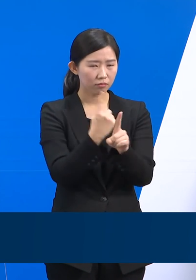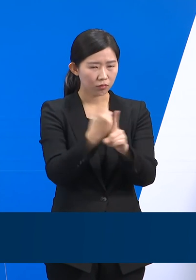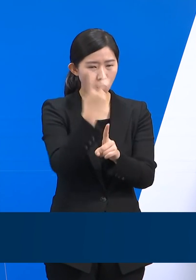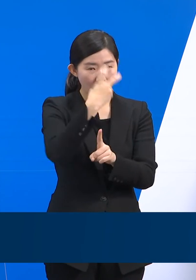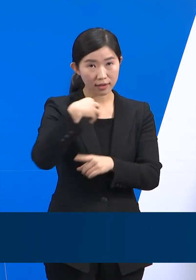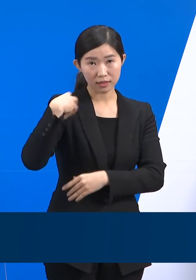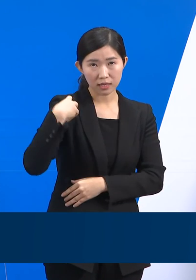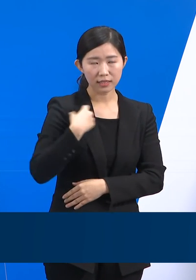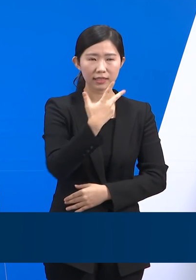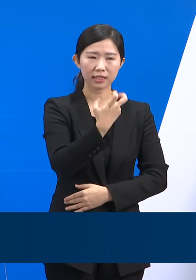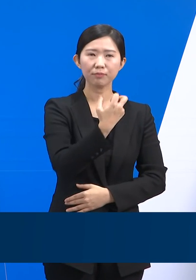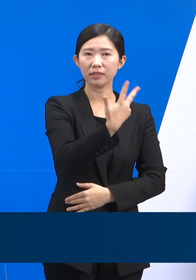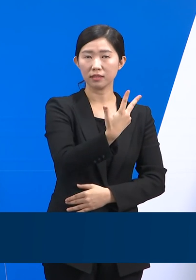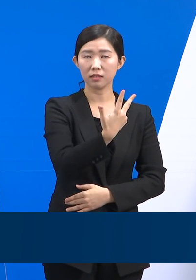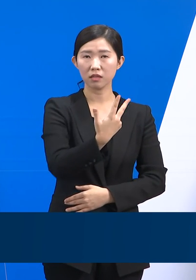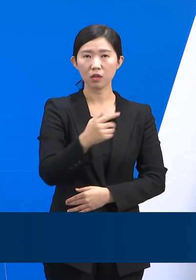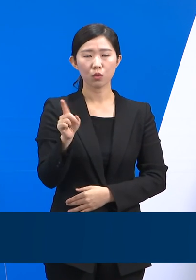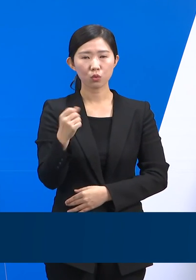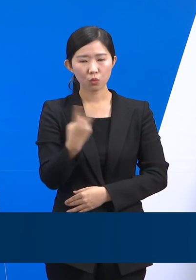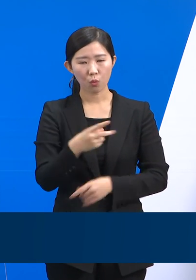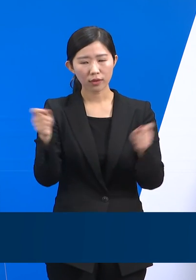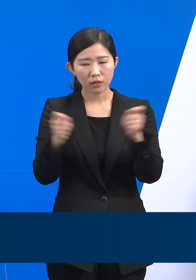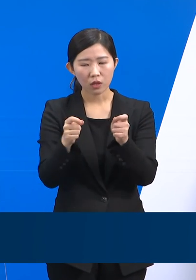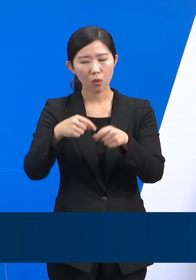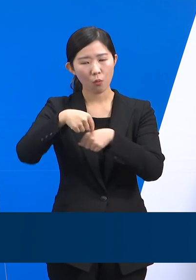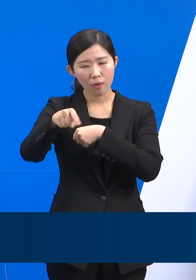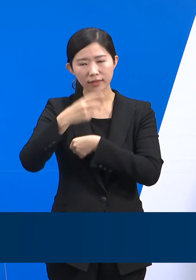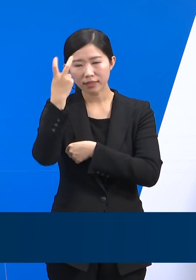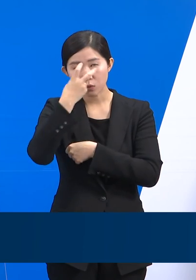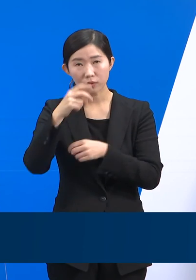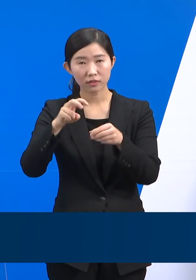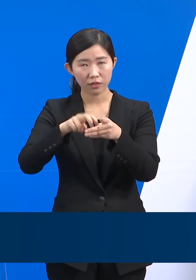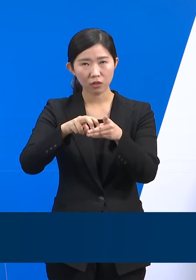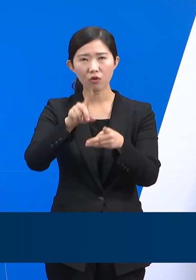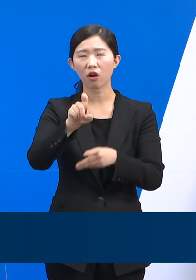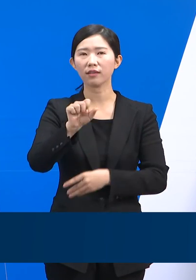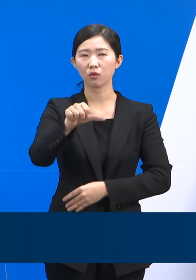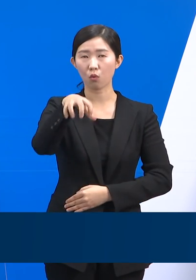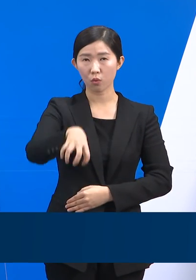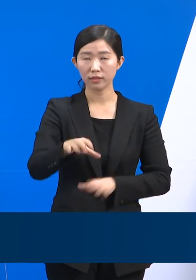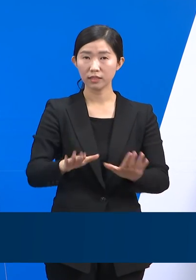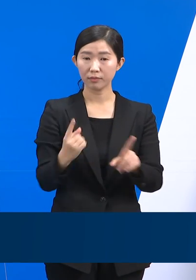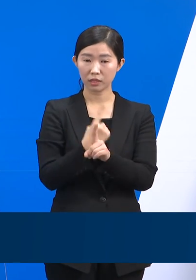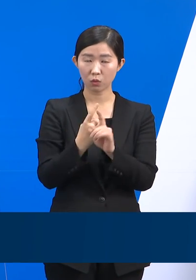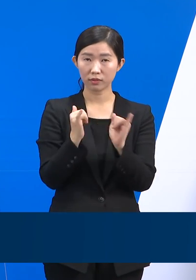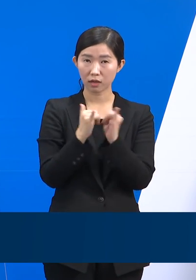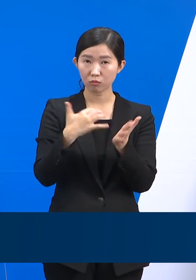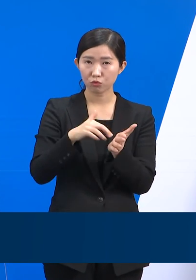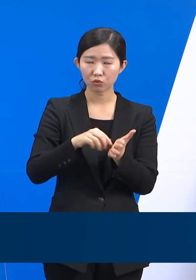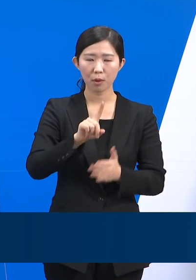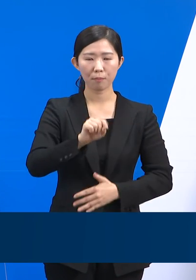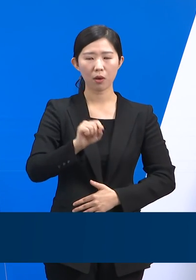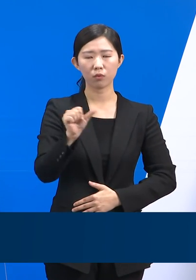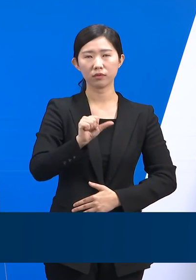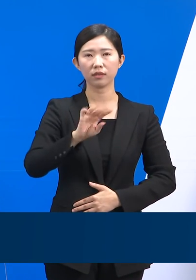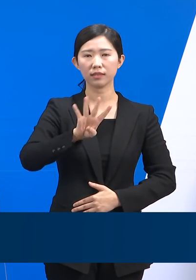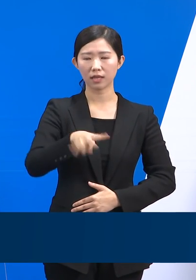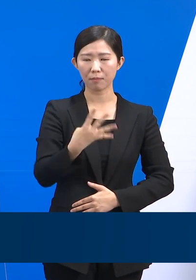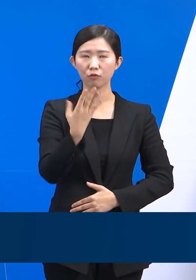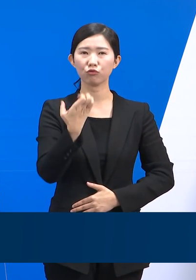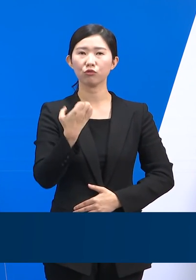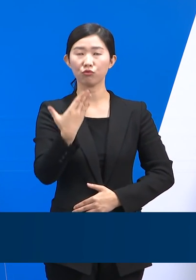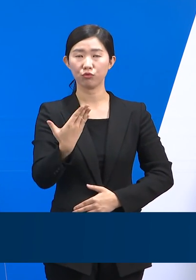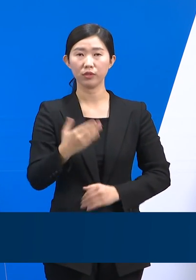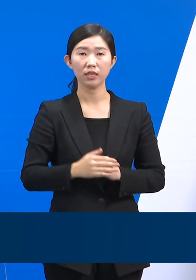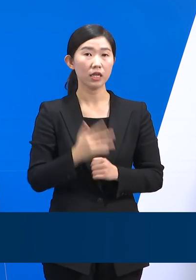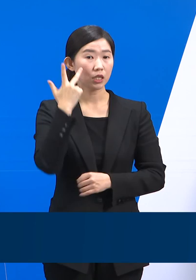단기 외래진료센터 15개 운영 중입니다. 현재 치료증 환자는 12,499명입니다. 지난 한 주